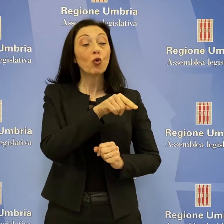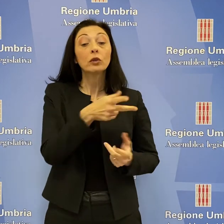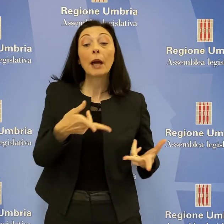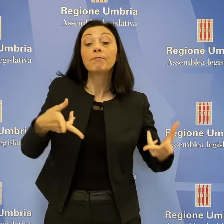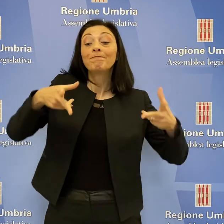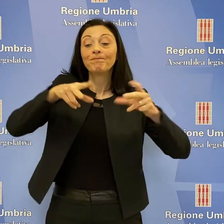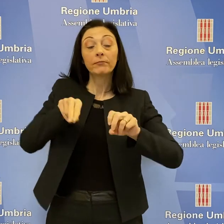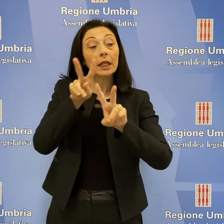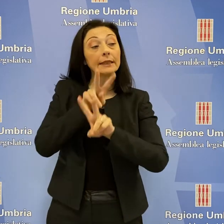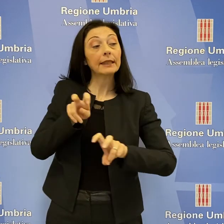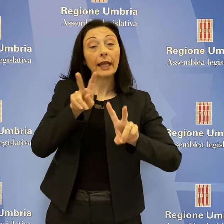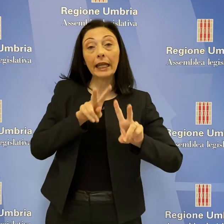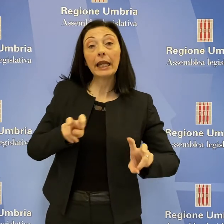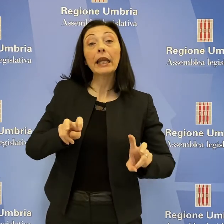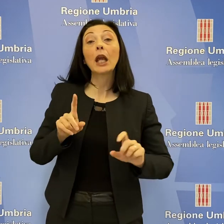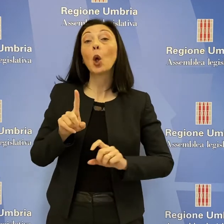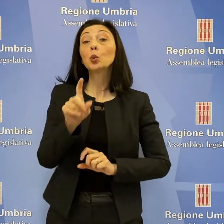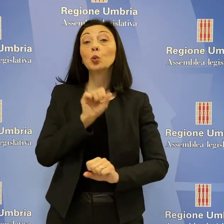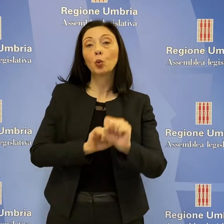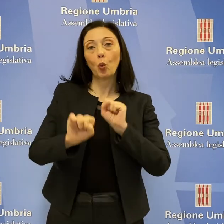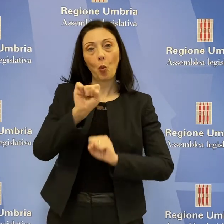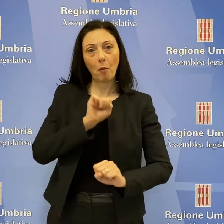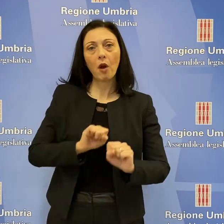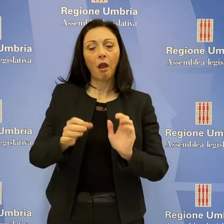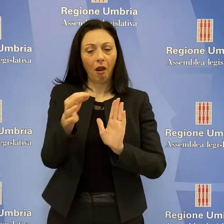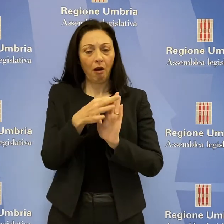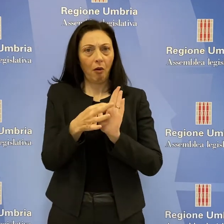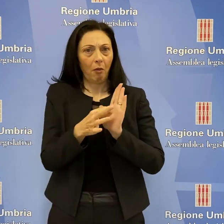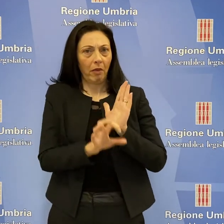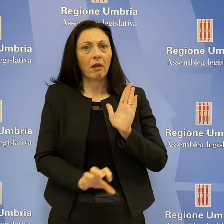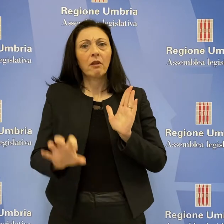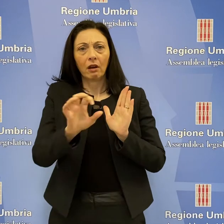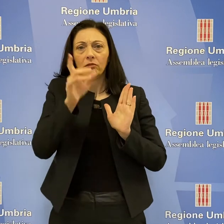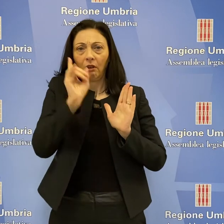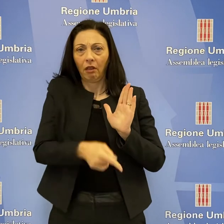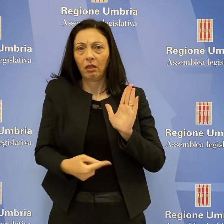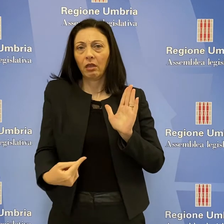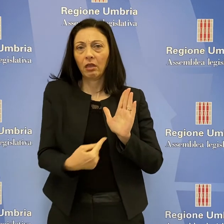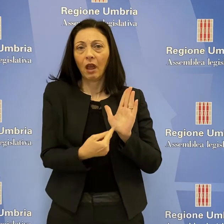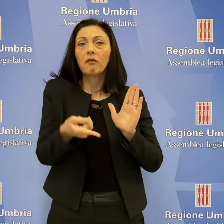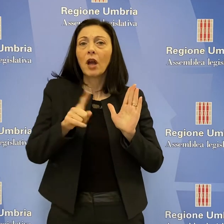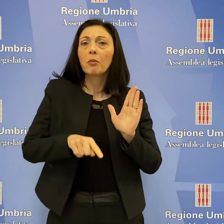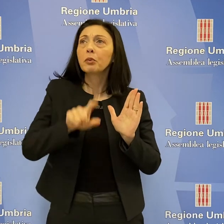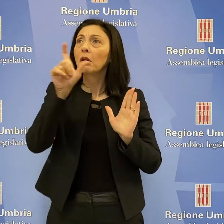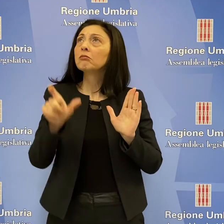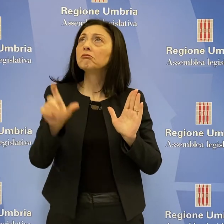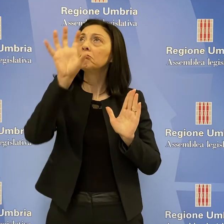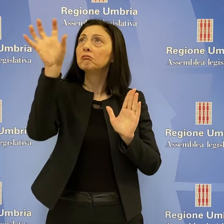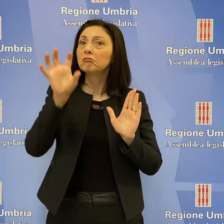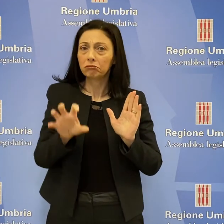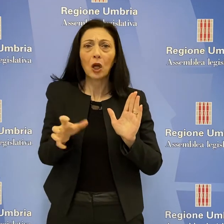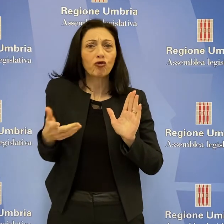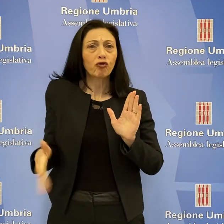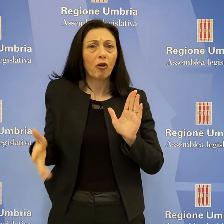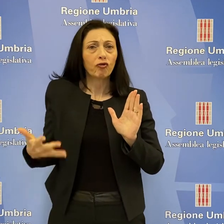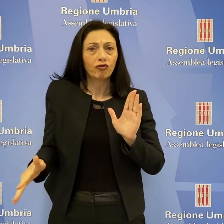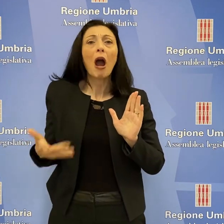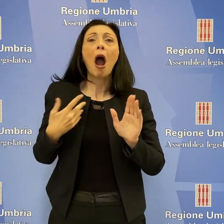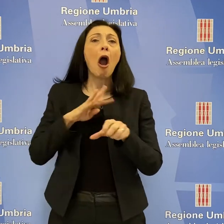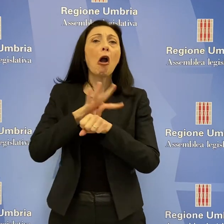la Giunta intende ripristinare tutti gli screening antitumorali previsti dalle normative regionali e garantiti in altre regioni nonostante